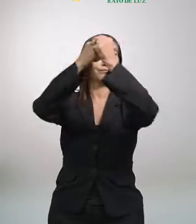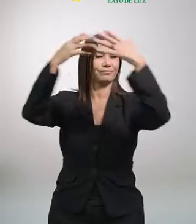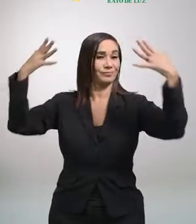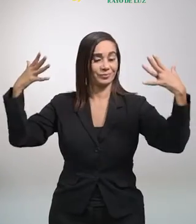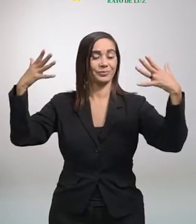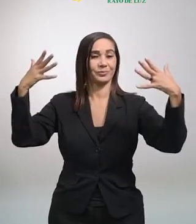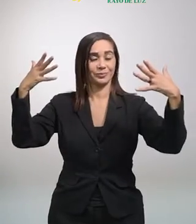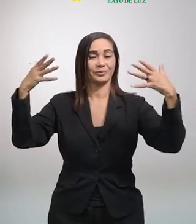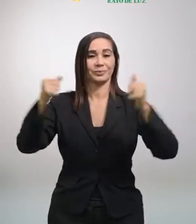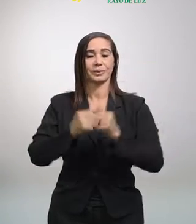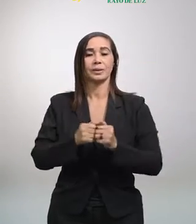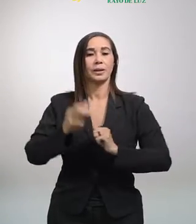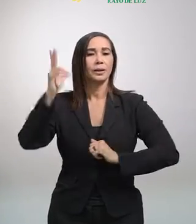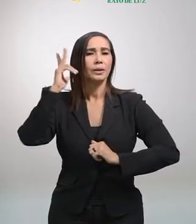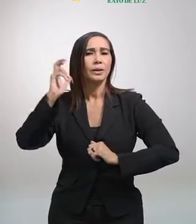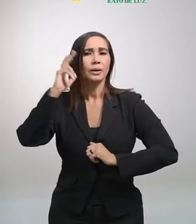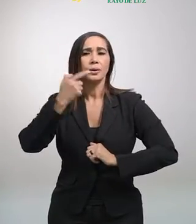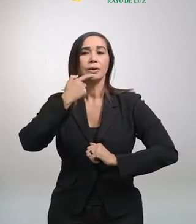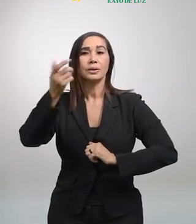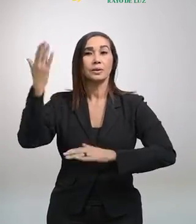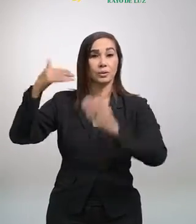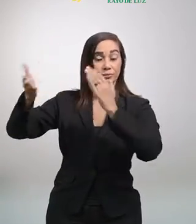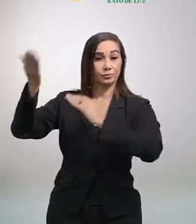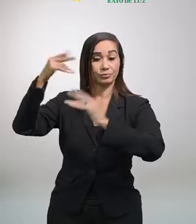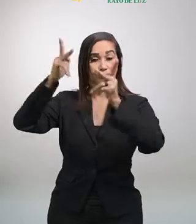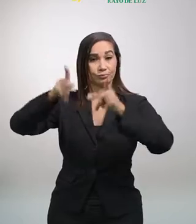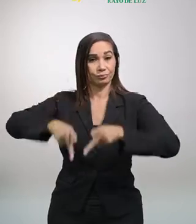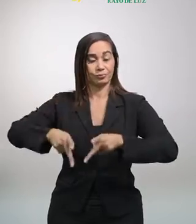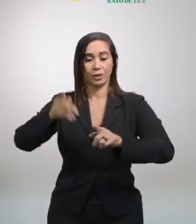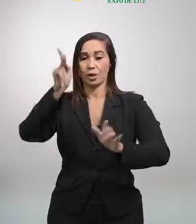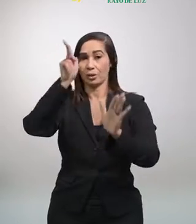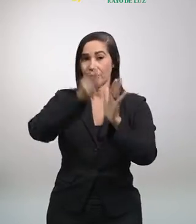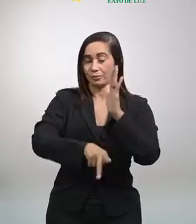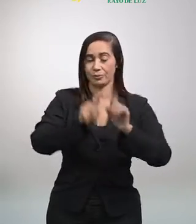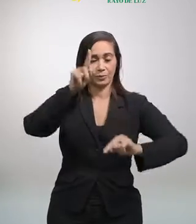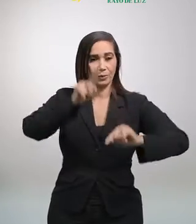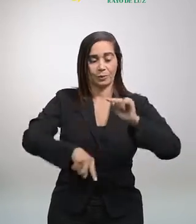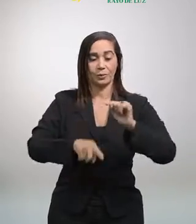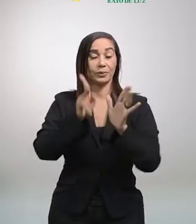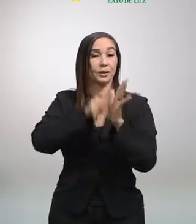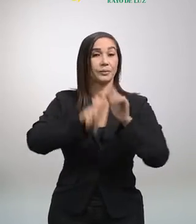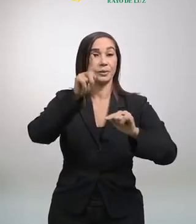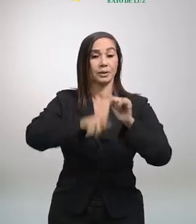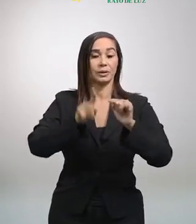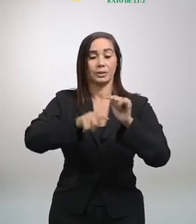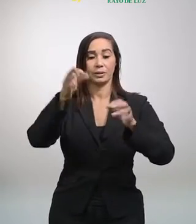cielos. Han oído que se dijo a los antiguos, No matarás, y el que mate será